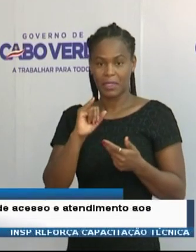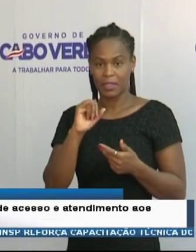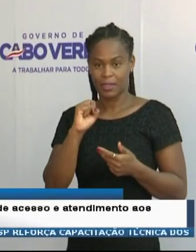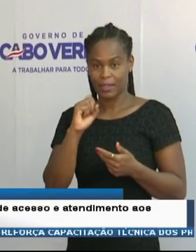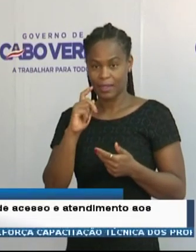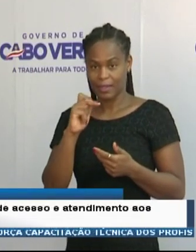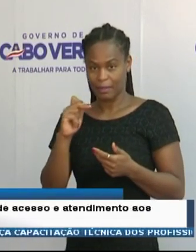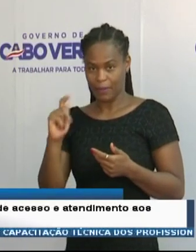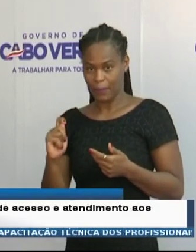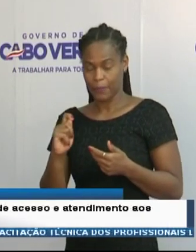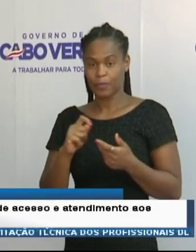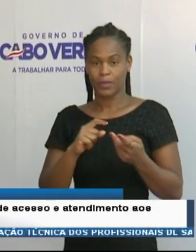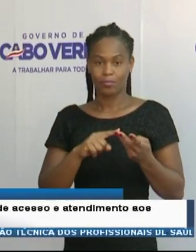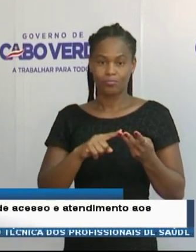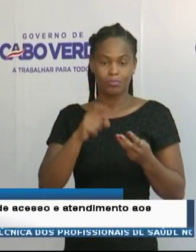Proteção Civil,